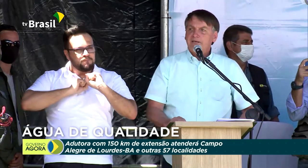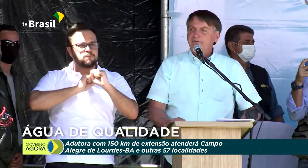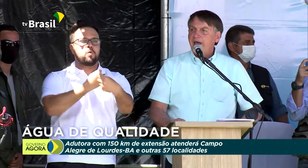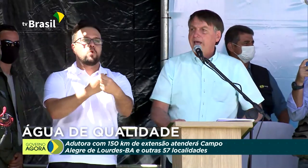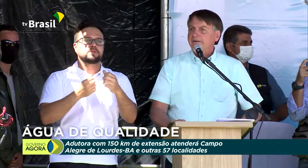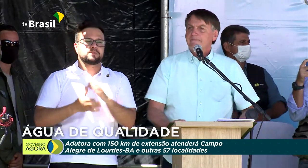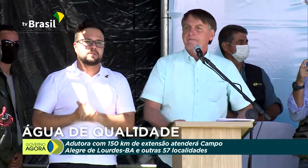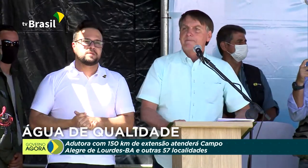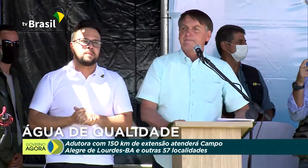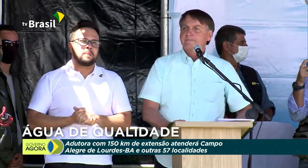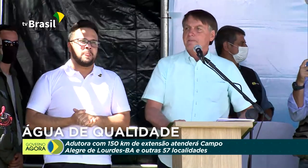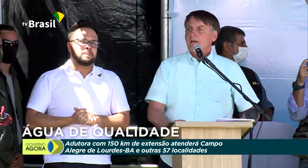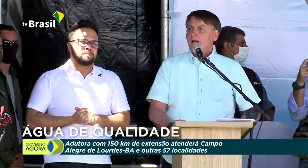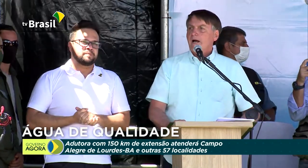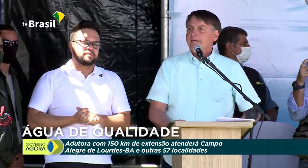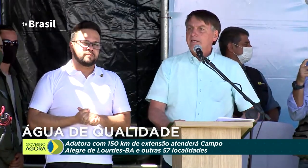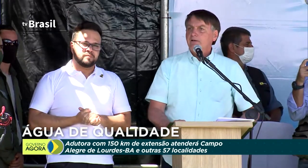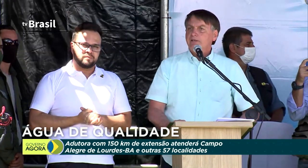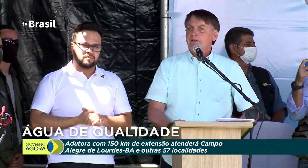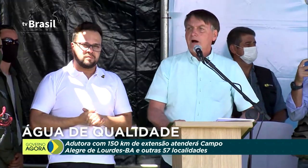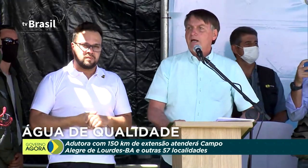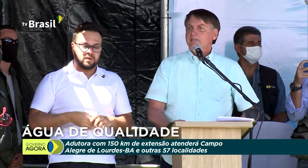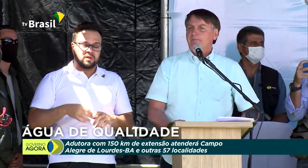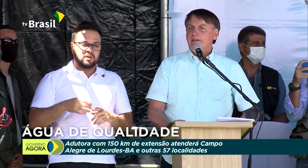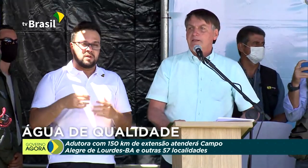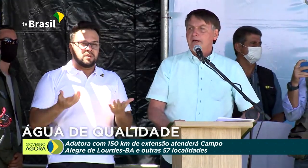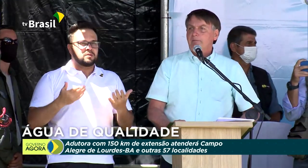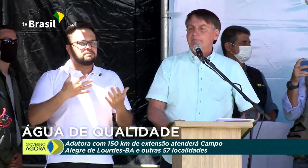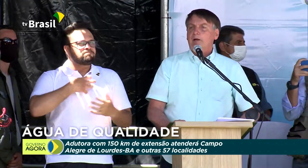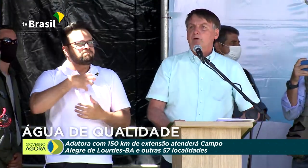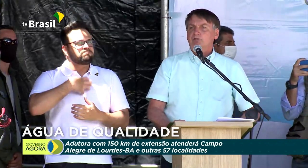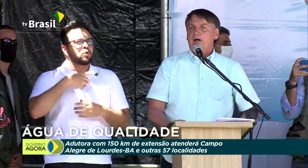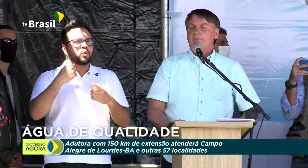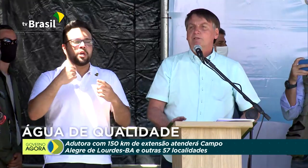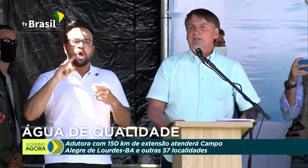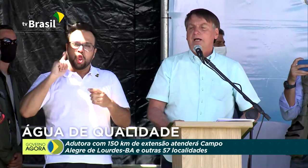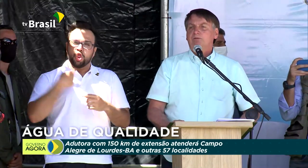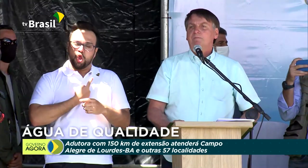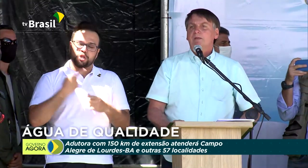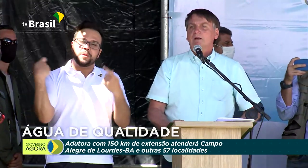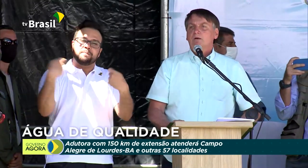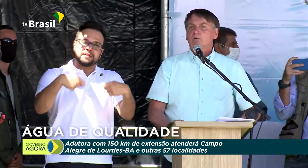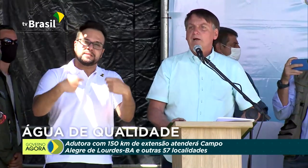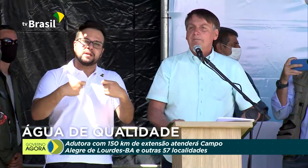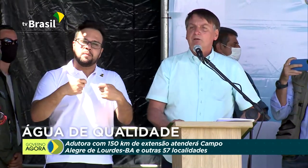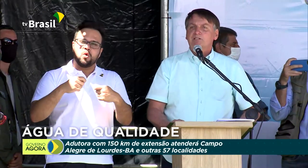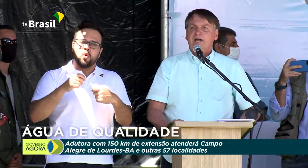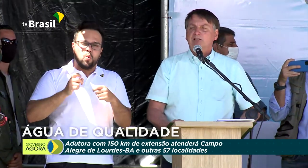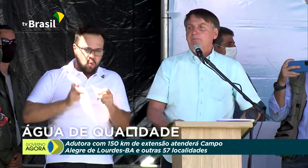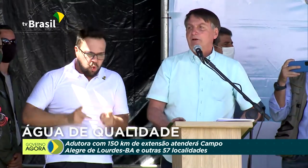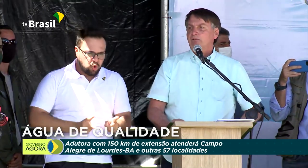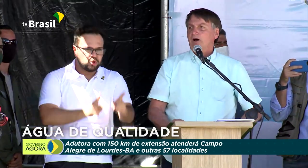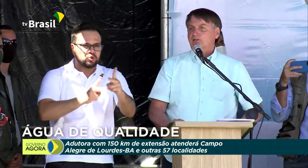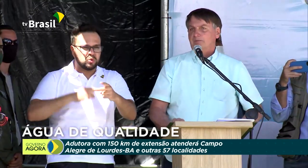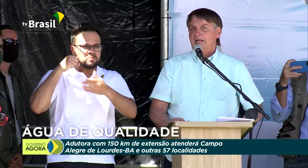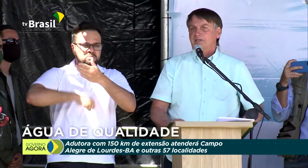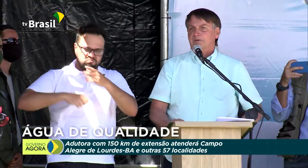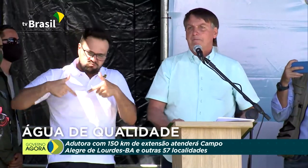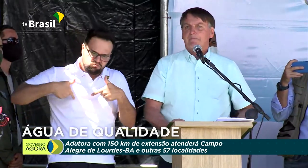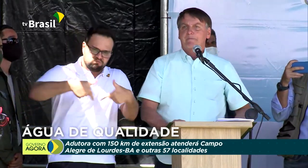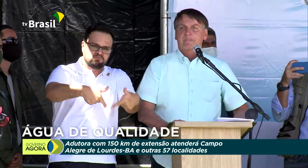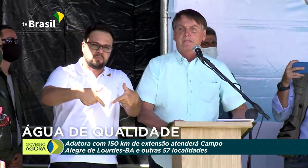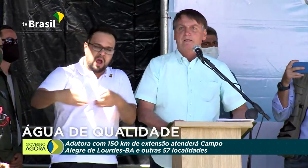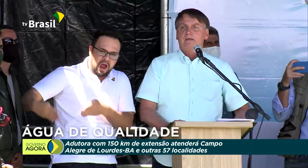Daqui vem aquilo que nós precisamos para continuar buscando o caminho certo para o nosso